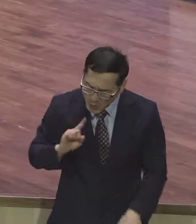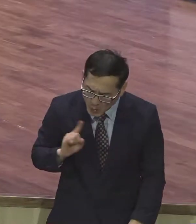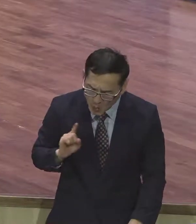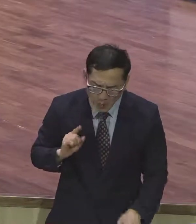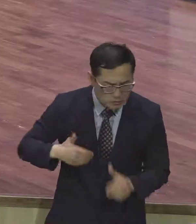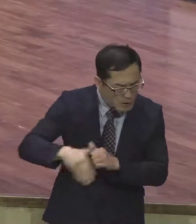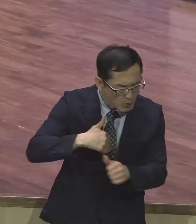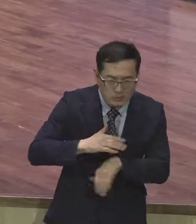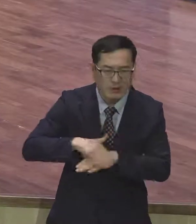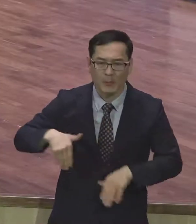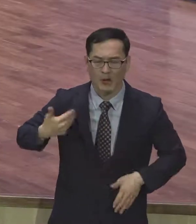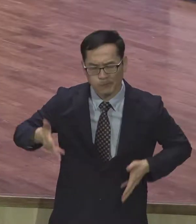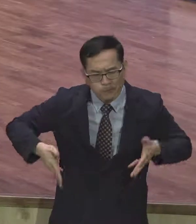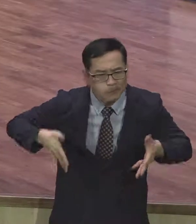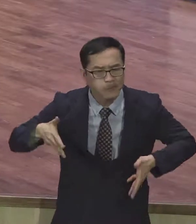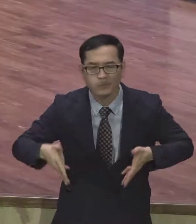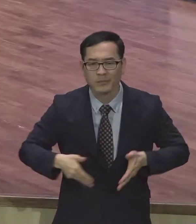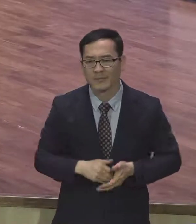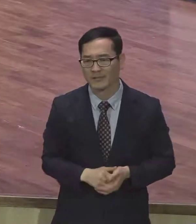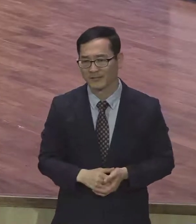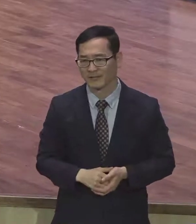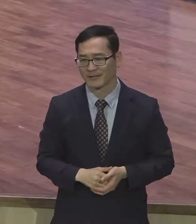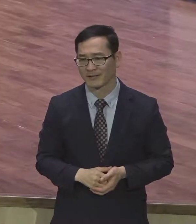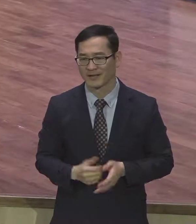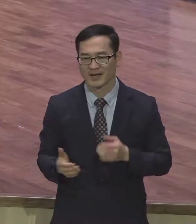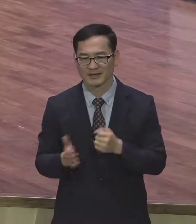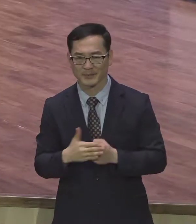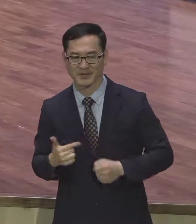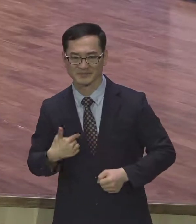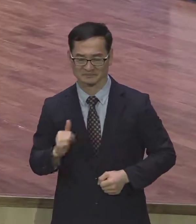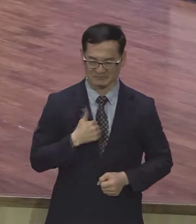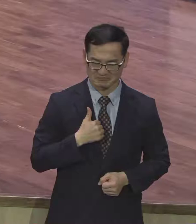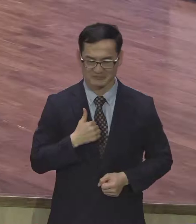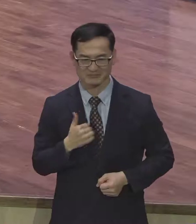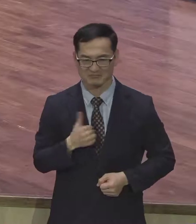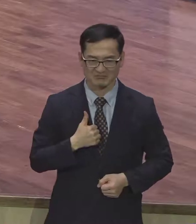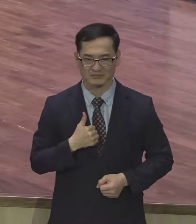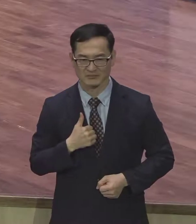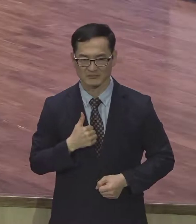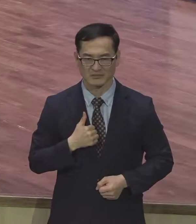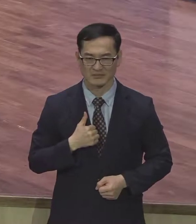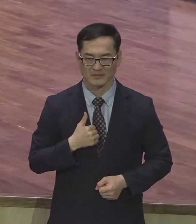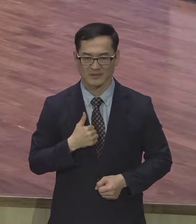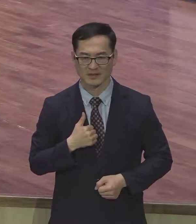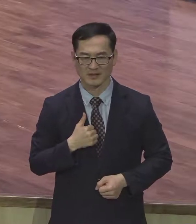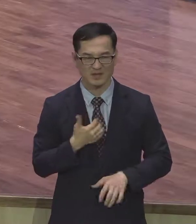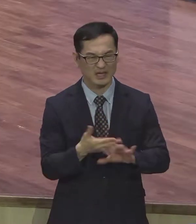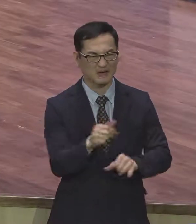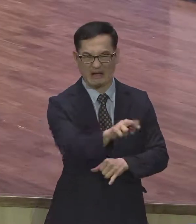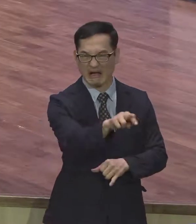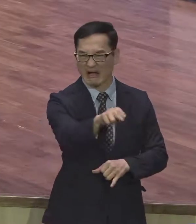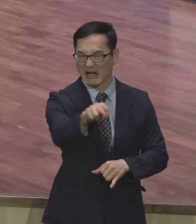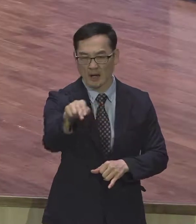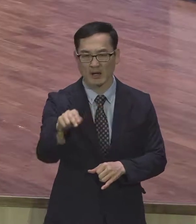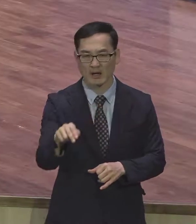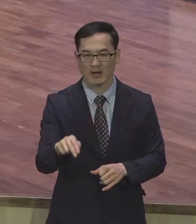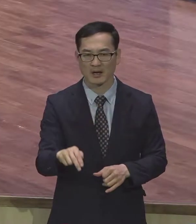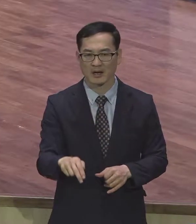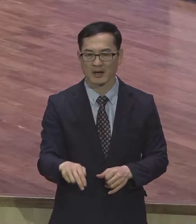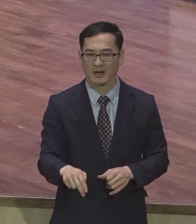잘 몰라 그래갖고 자기 주장 자기 생각 내가 보고 딴 데서 안 해본 사람은 노련합니다 딴 데서